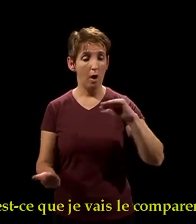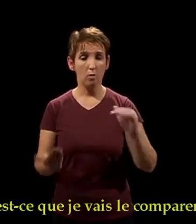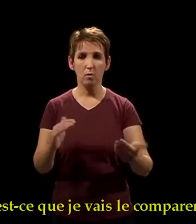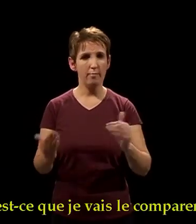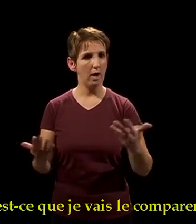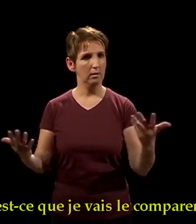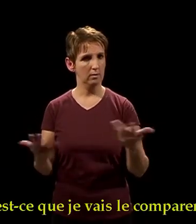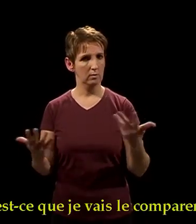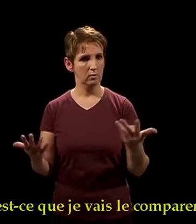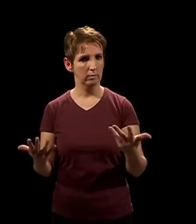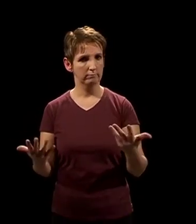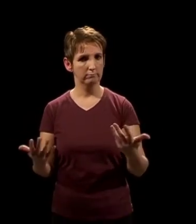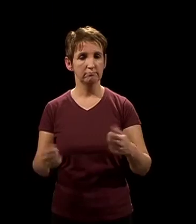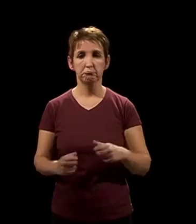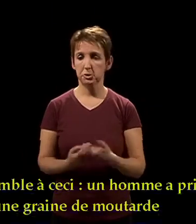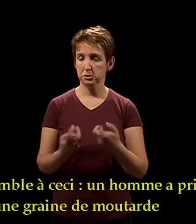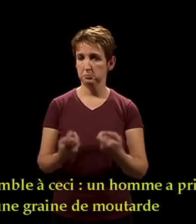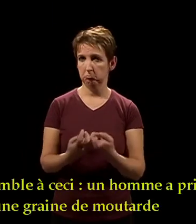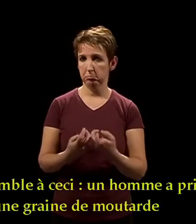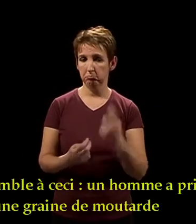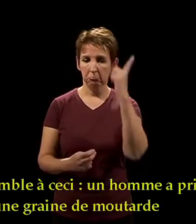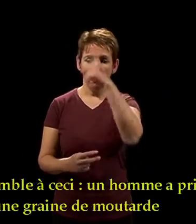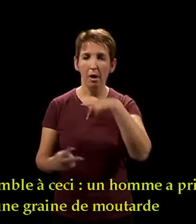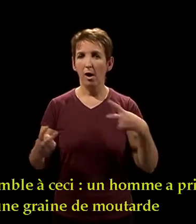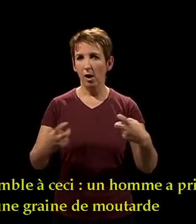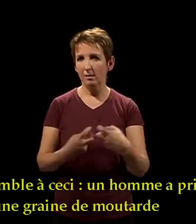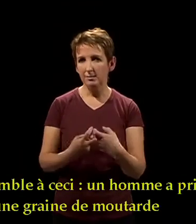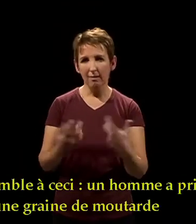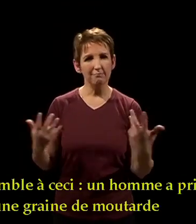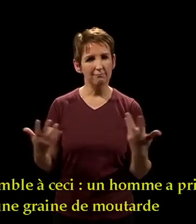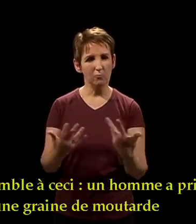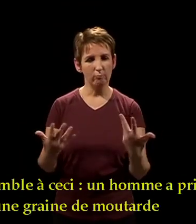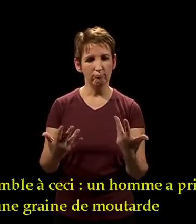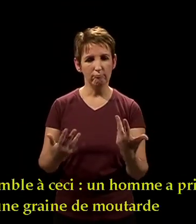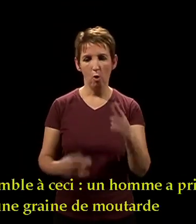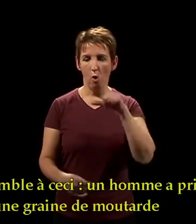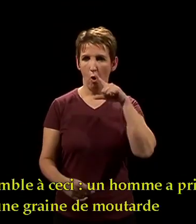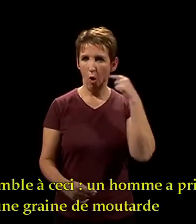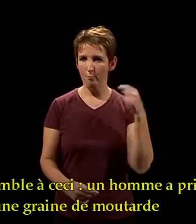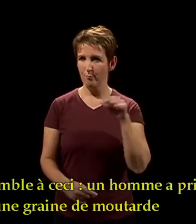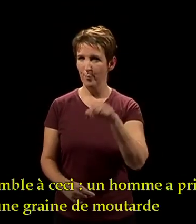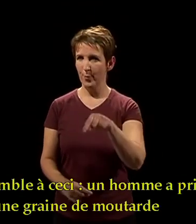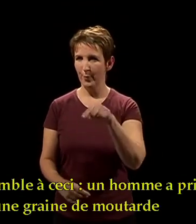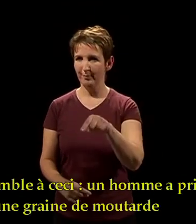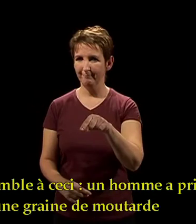? » Il ressemble à ceci. Un homme a pris une graine de moutarde.